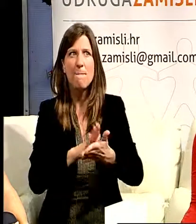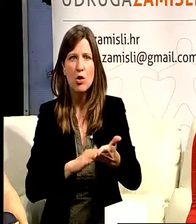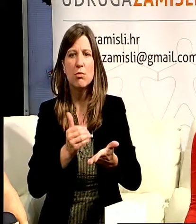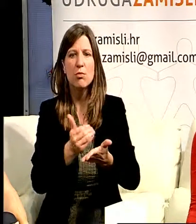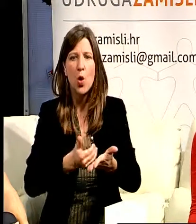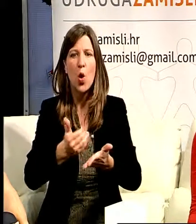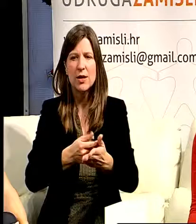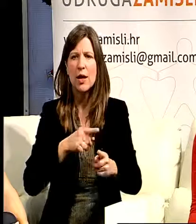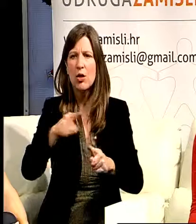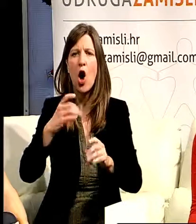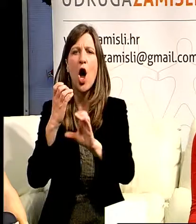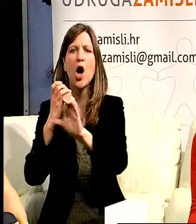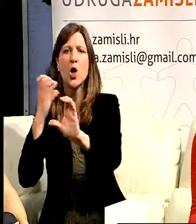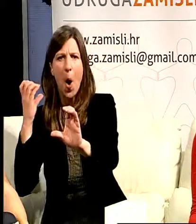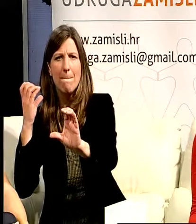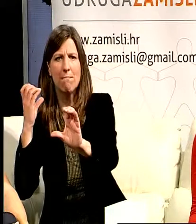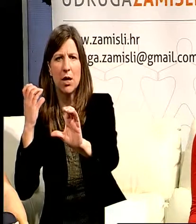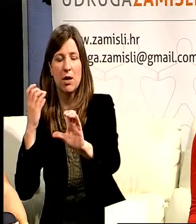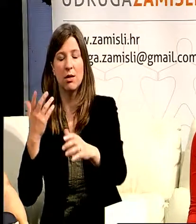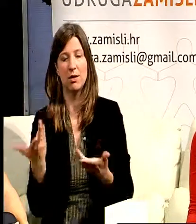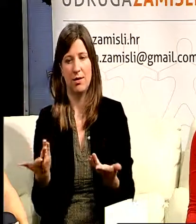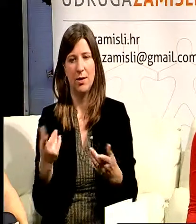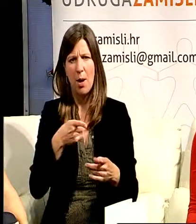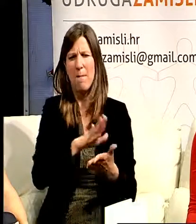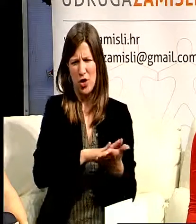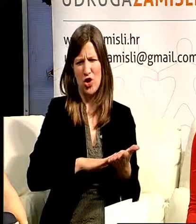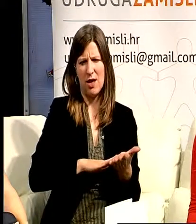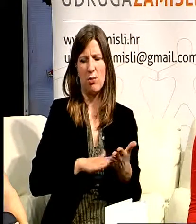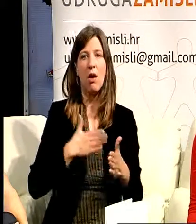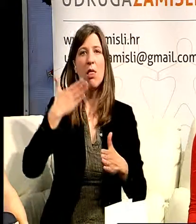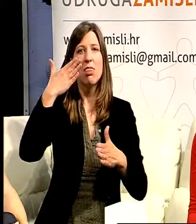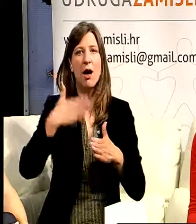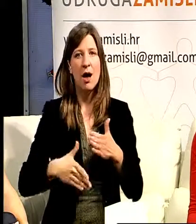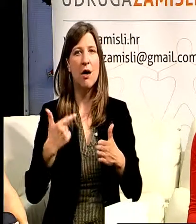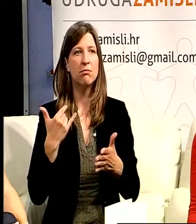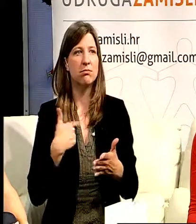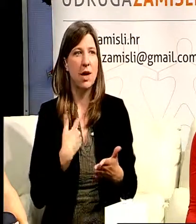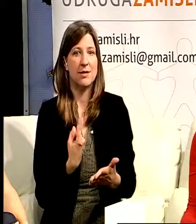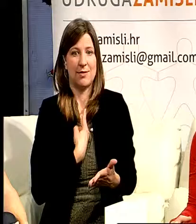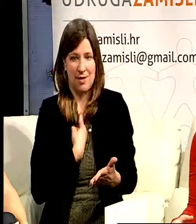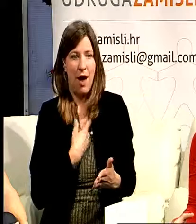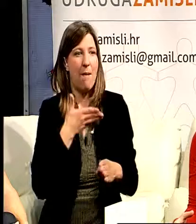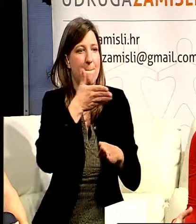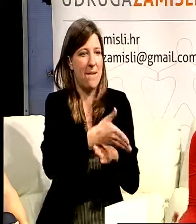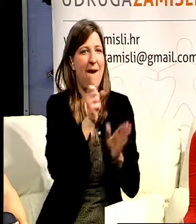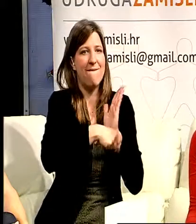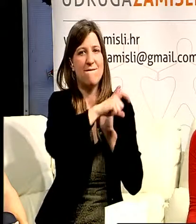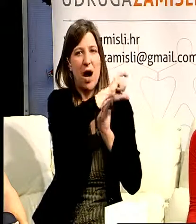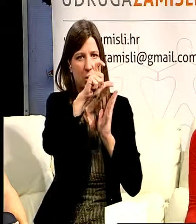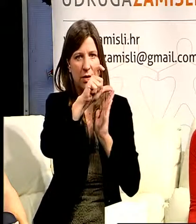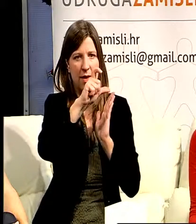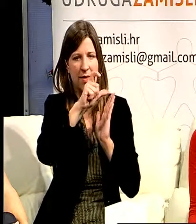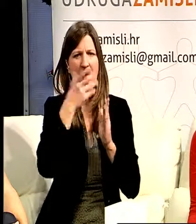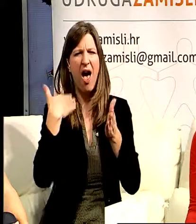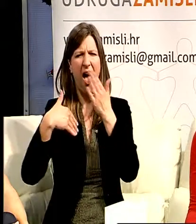na faksu neprestano koristim hodalicu što mi je u početku bio mogu reći veliki šok jer je to bila za mene jedna velika